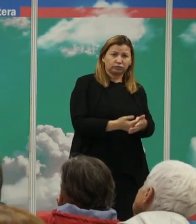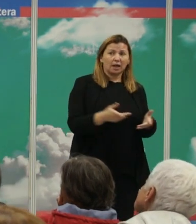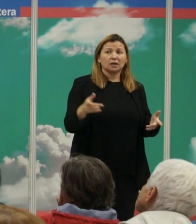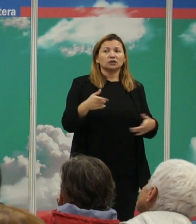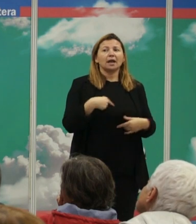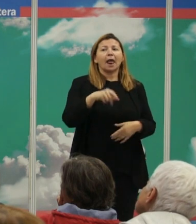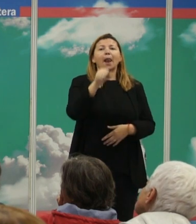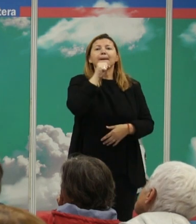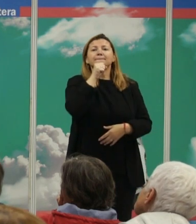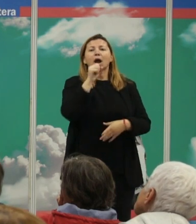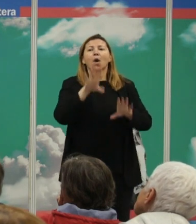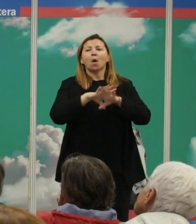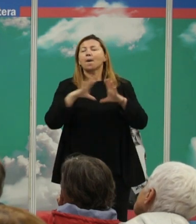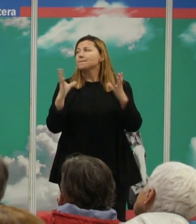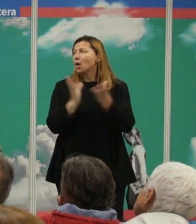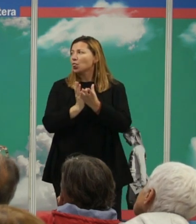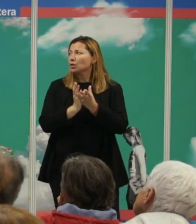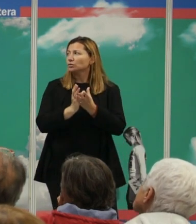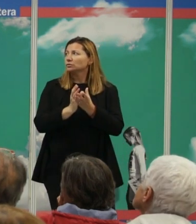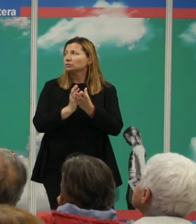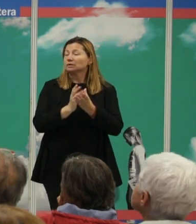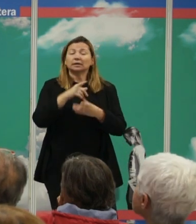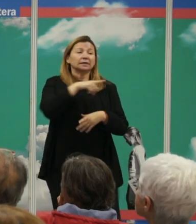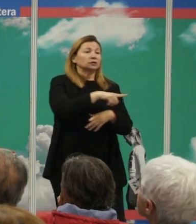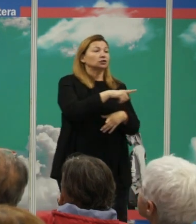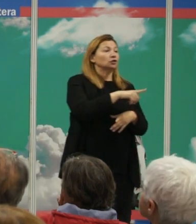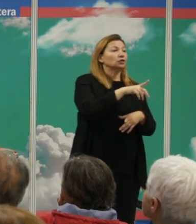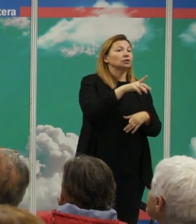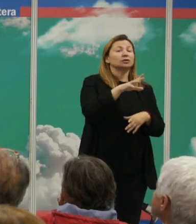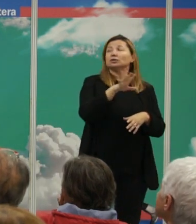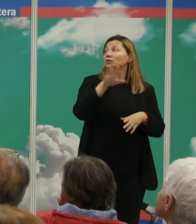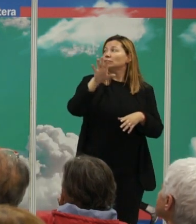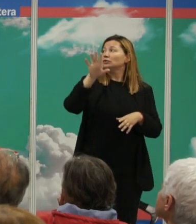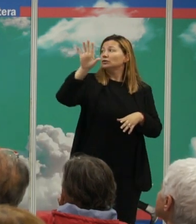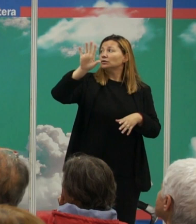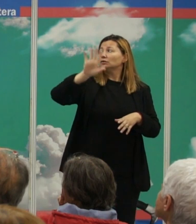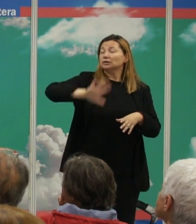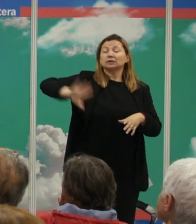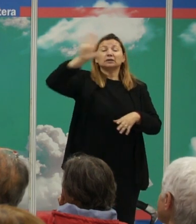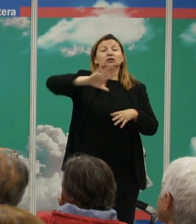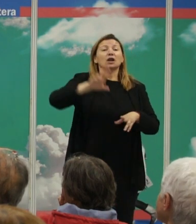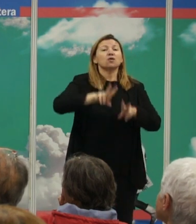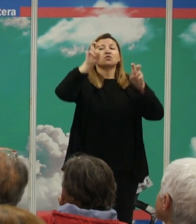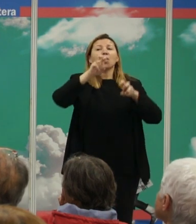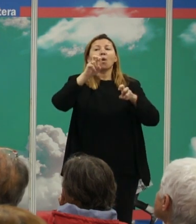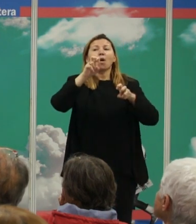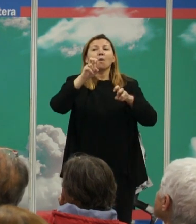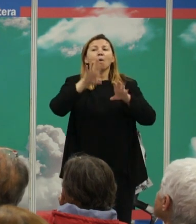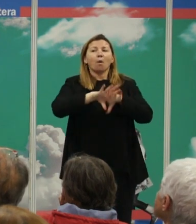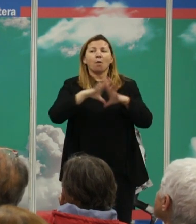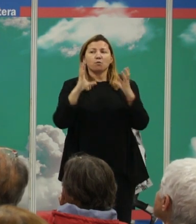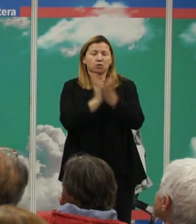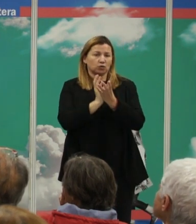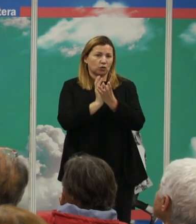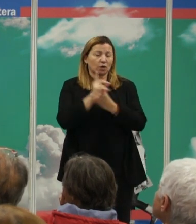viejo mundo esto sería la cronología del nuevo mundo y esto de aquí es ya a partir del año 1500 aproximadamente la